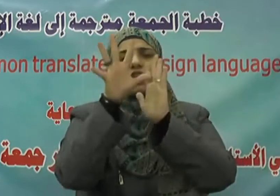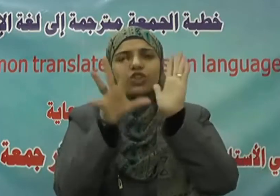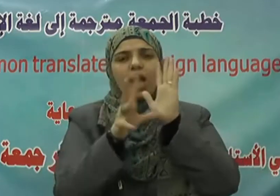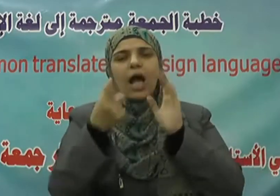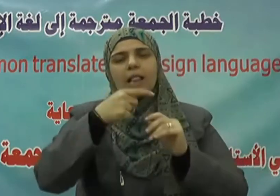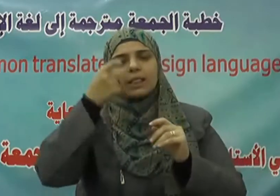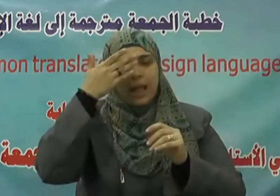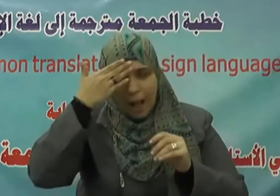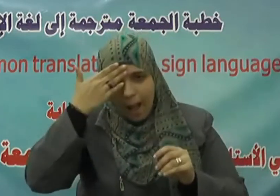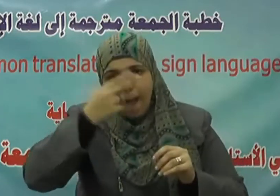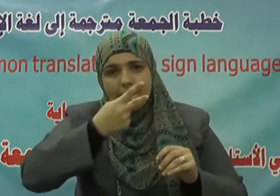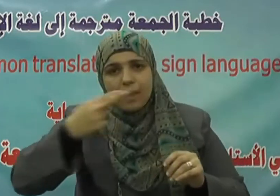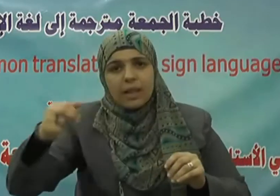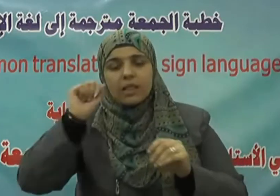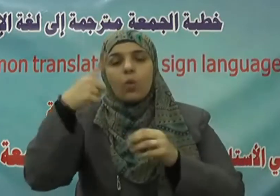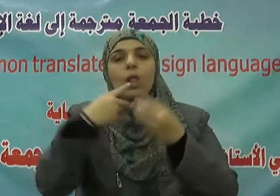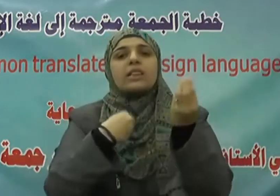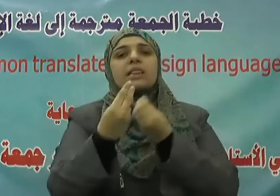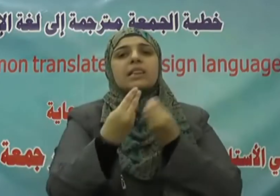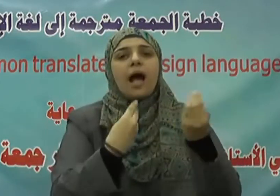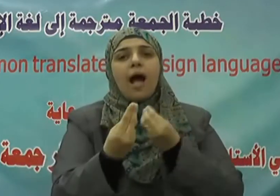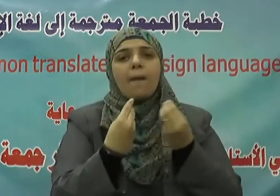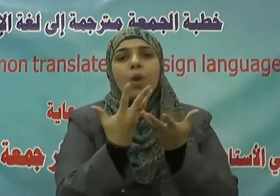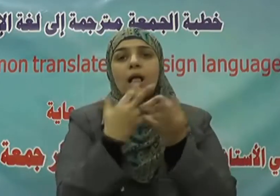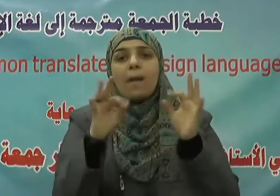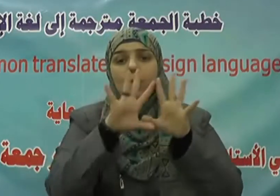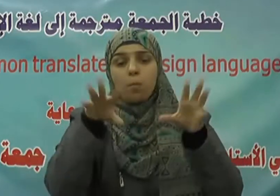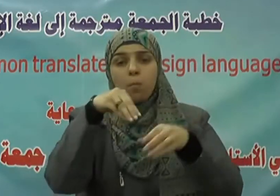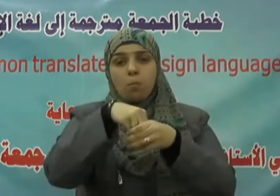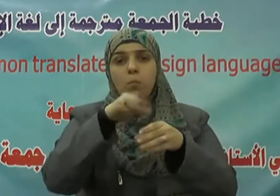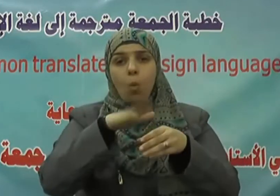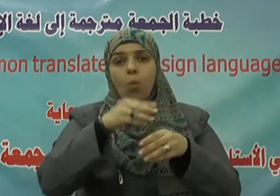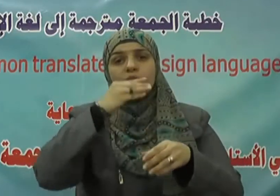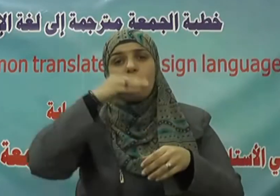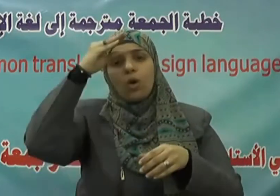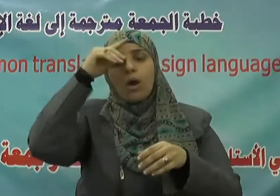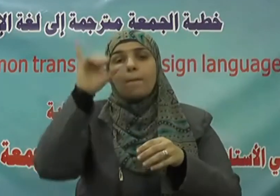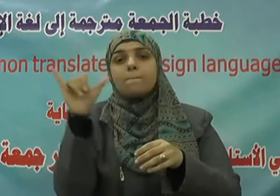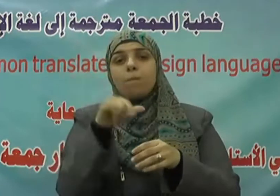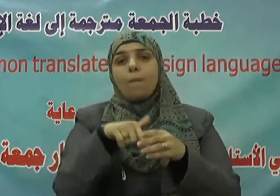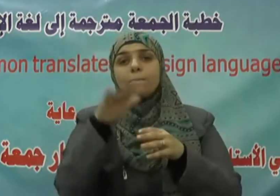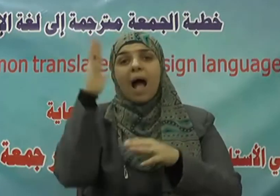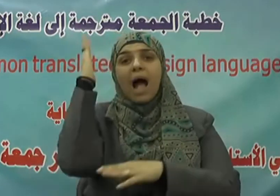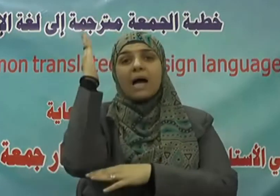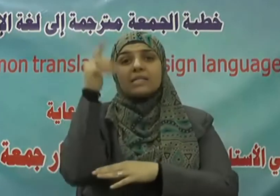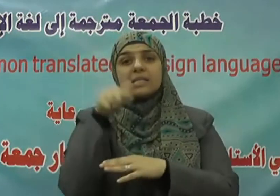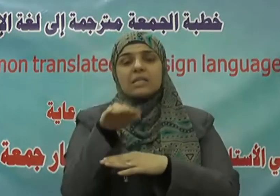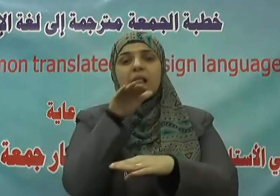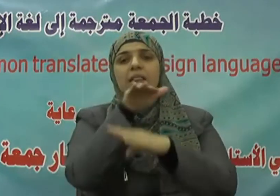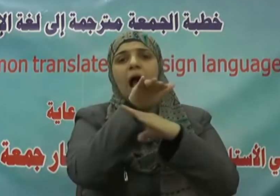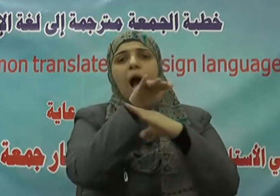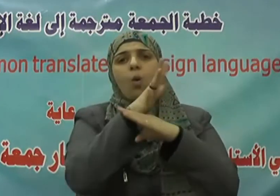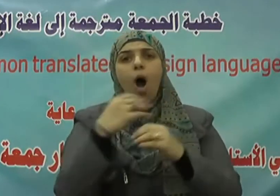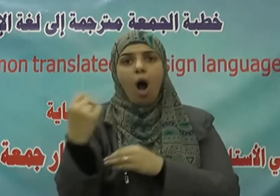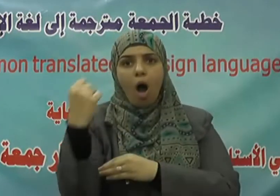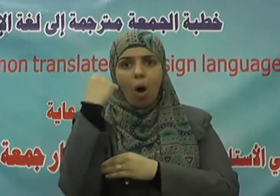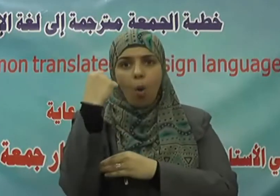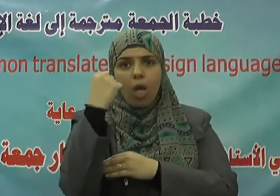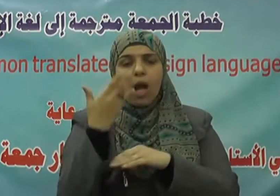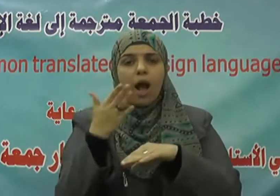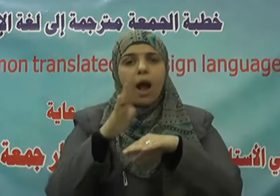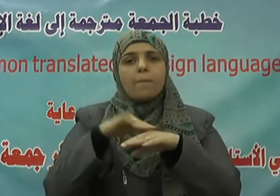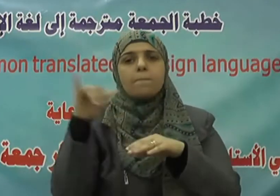ومعاملات إنما هو في الأساس دعوة قوية إلى